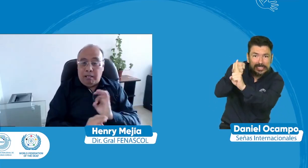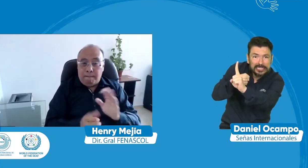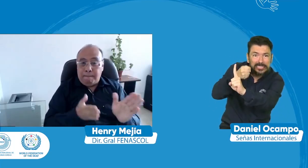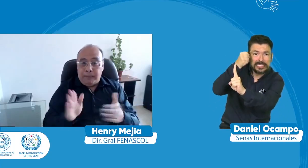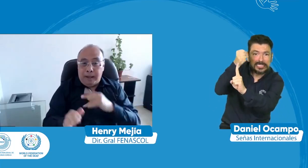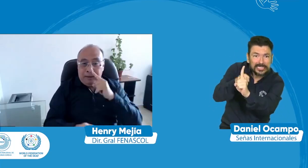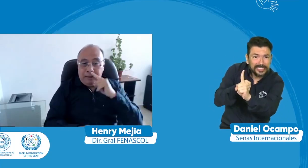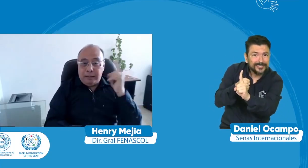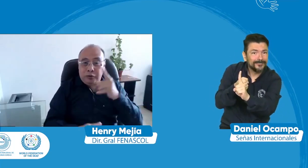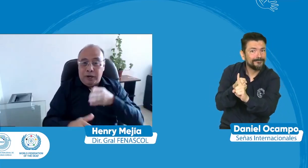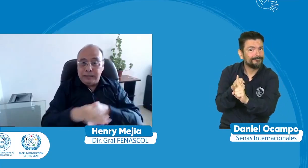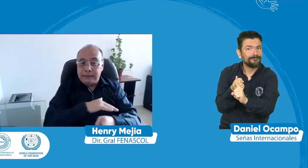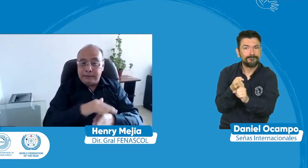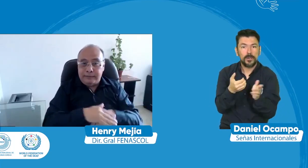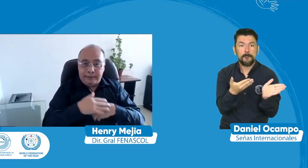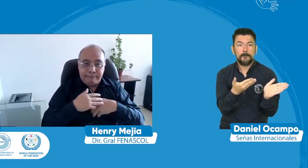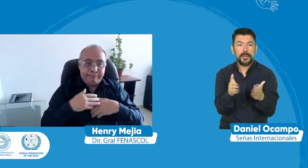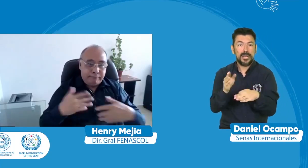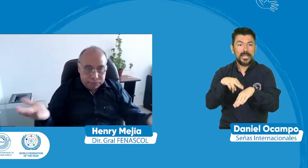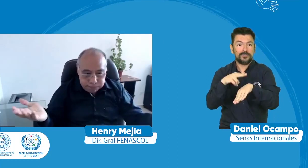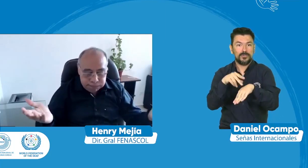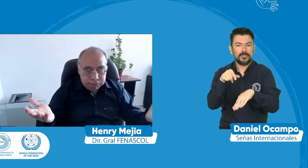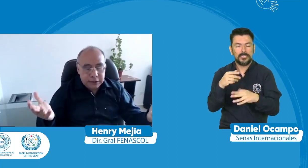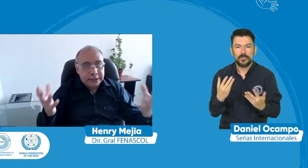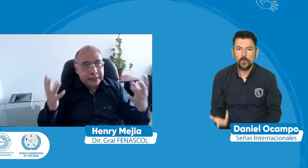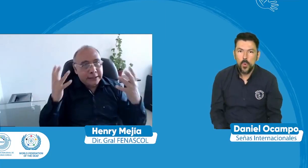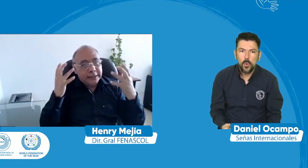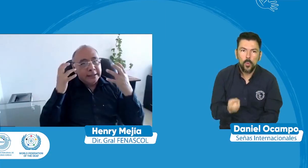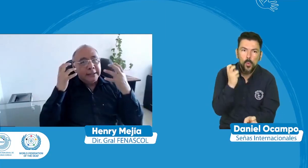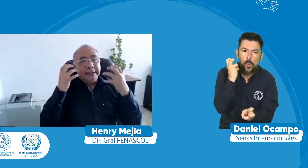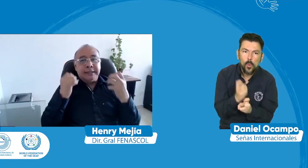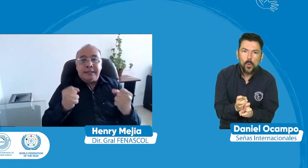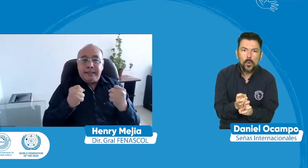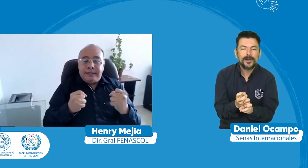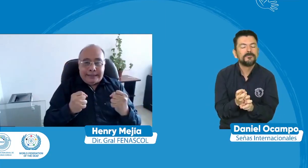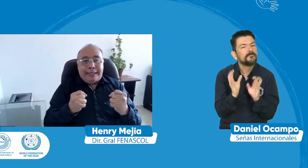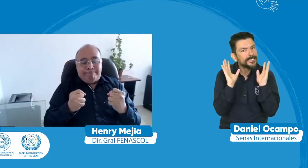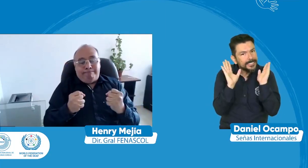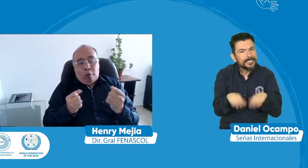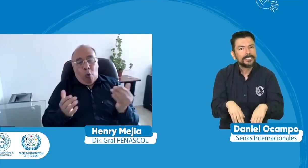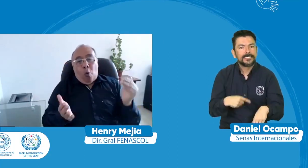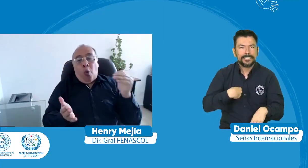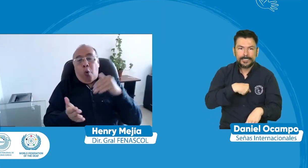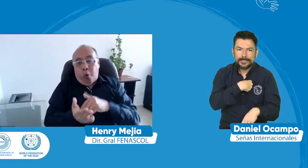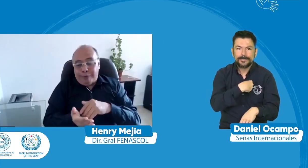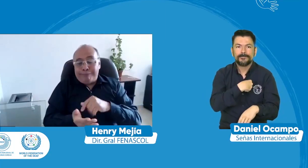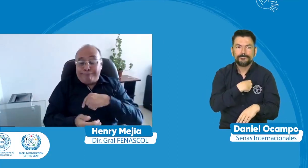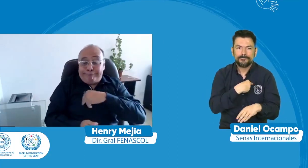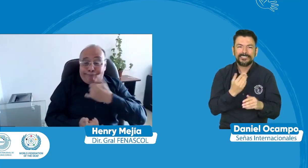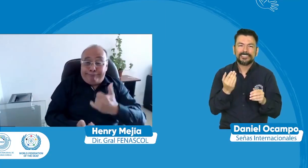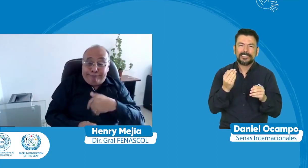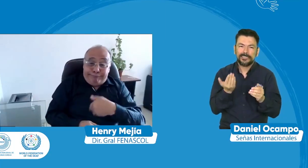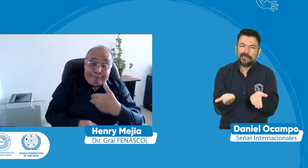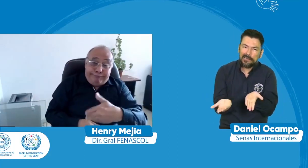pero no se cumplió no se cumplió el plan el plan nacional de accesibilidad entonces ahora